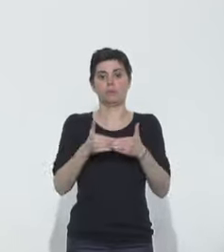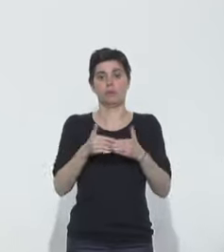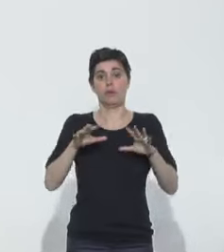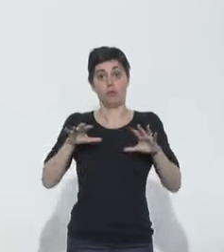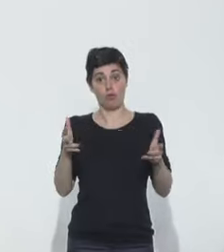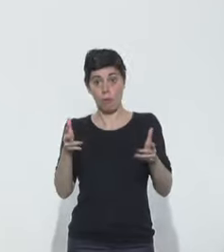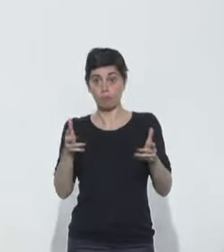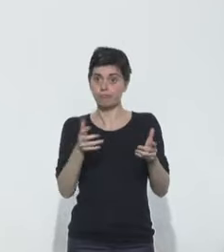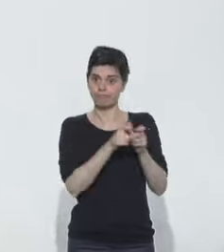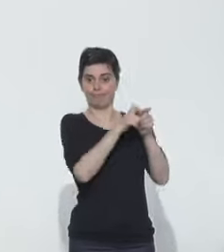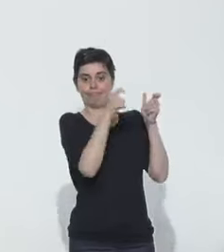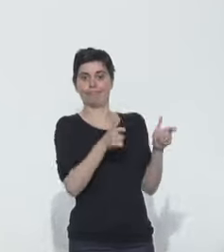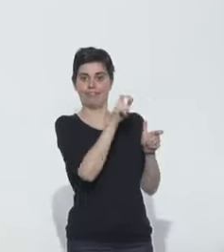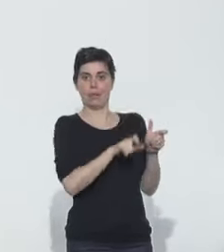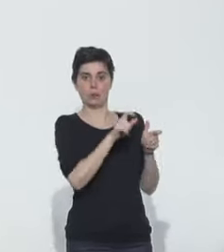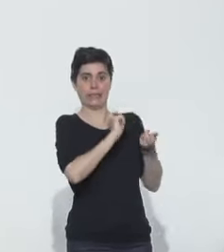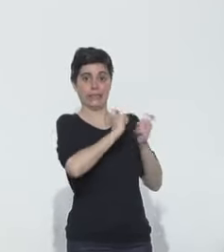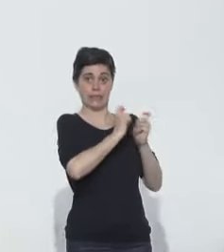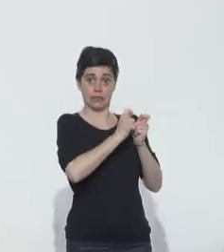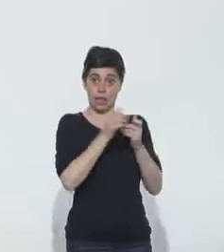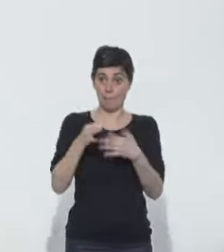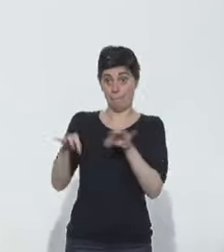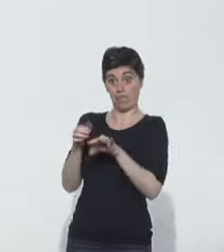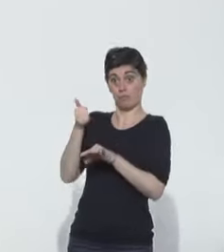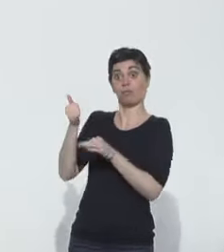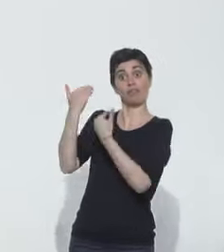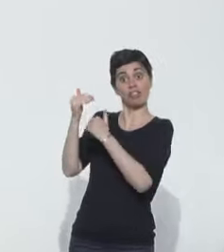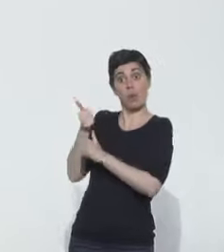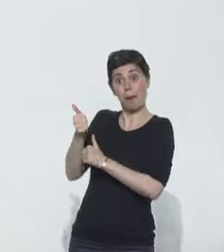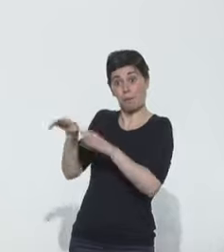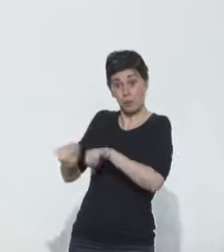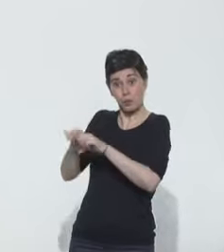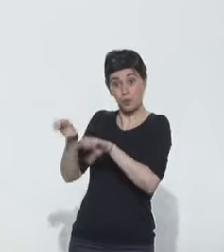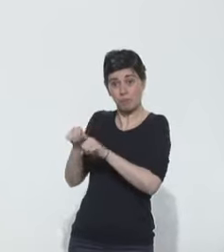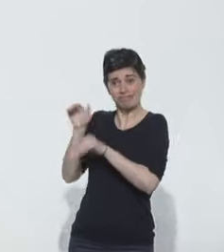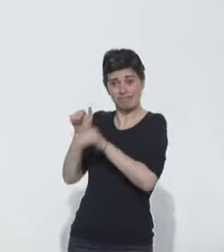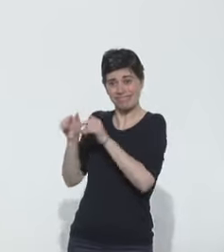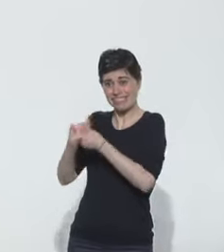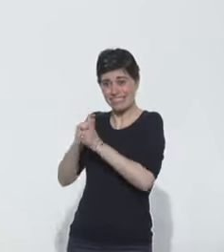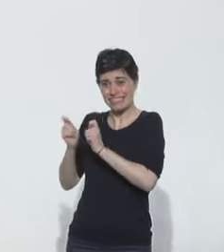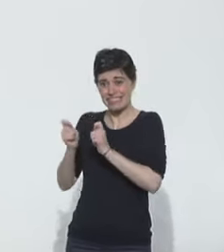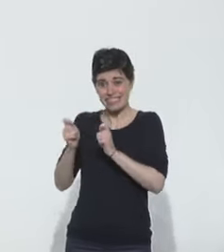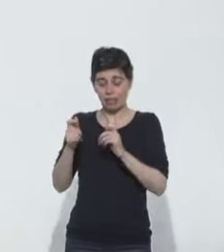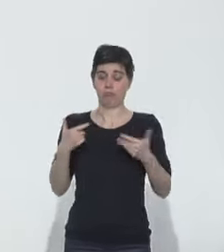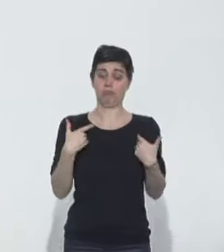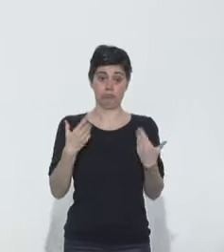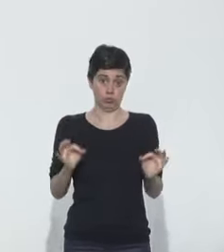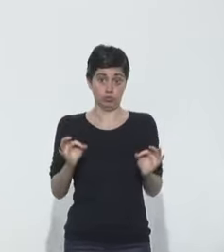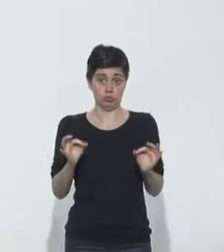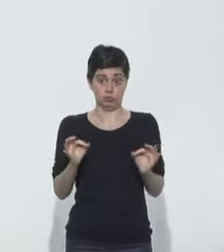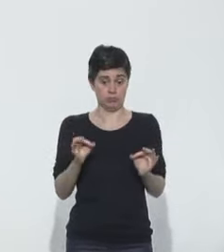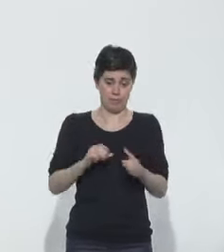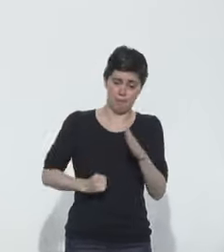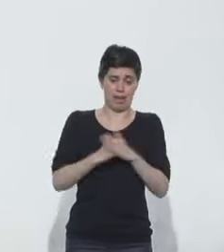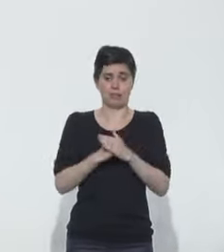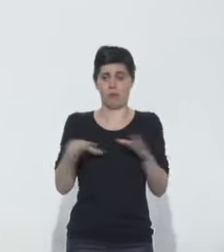avec l'industrie pharmaceutique, avec les grands pays producteurs de ces médicaments. C'est un moyen d'assurer aux établissements que l'État fait le maximum pour récupérer